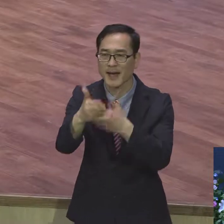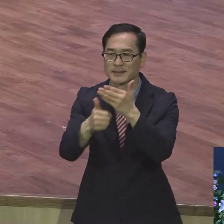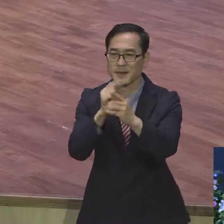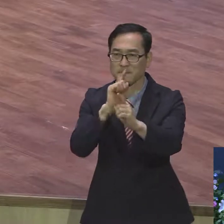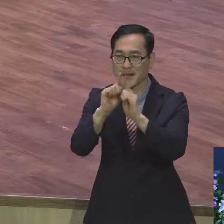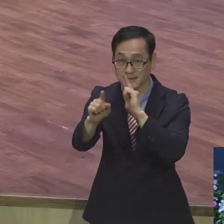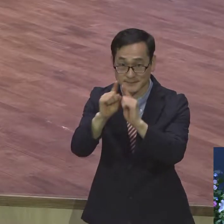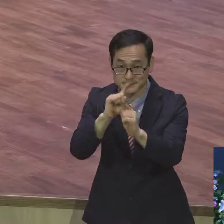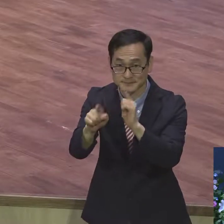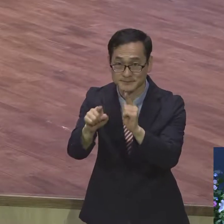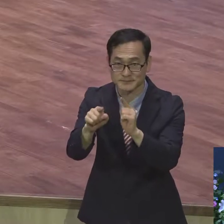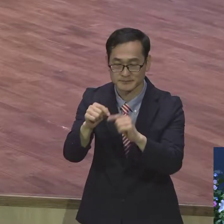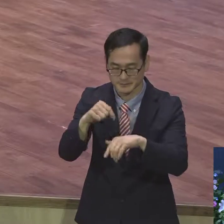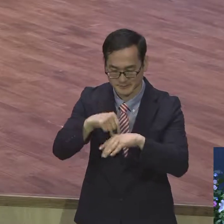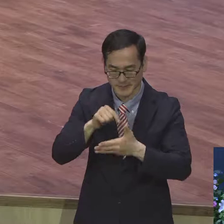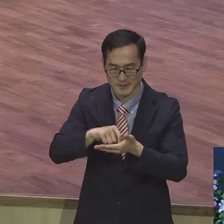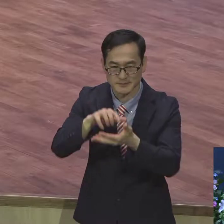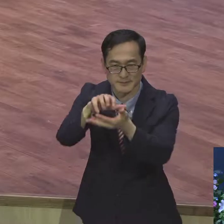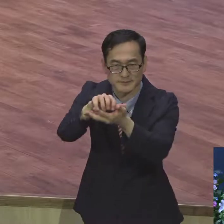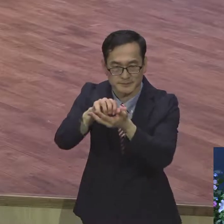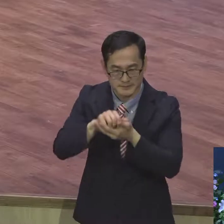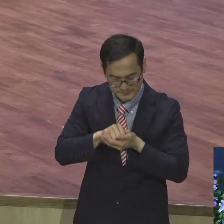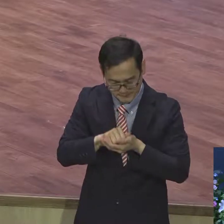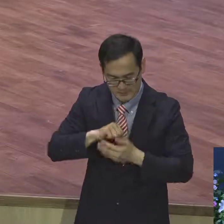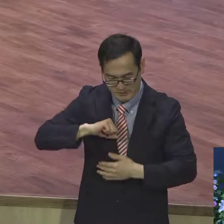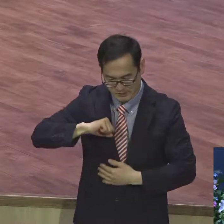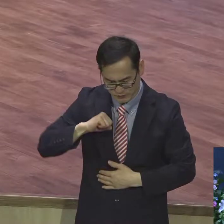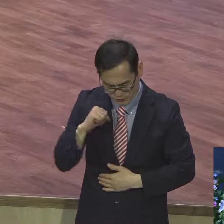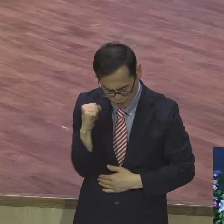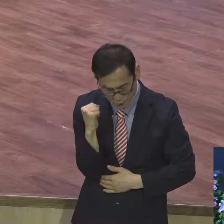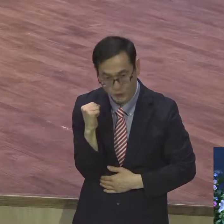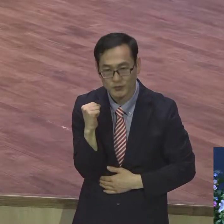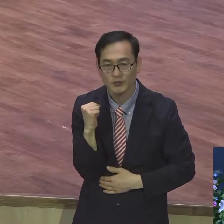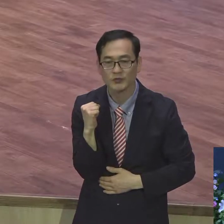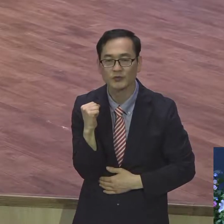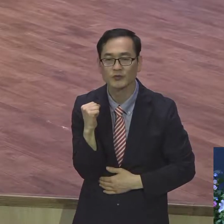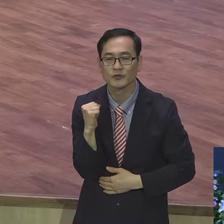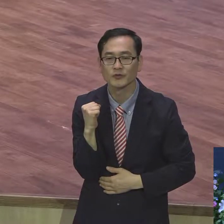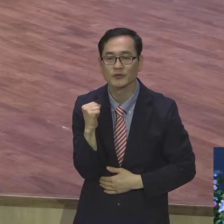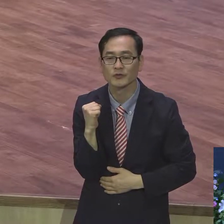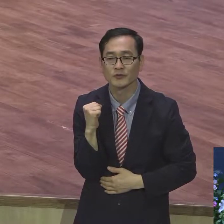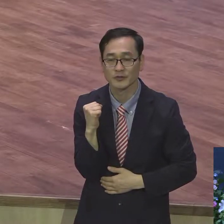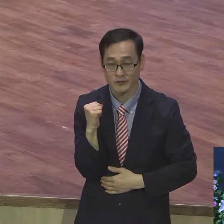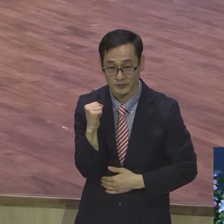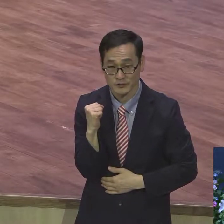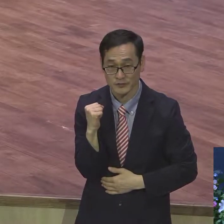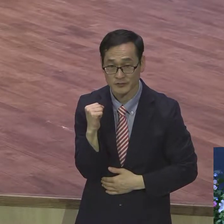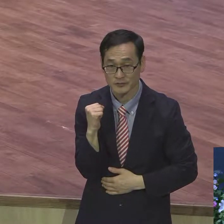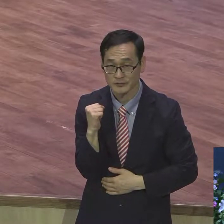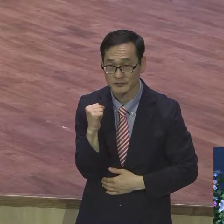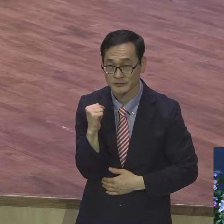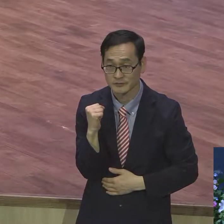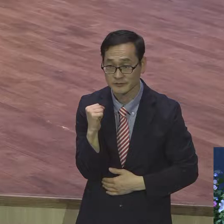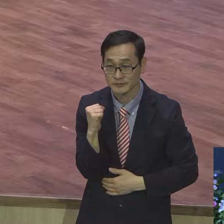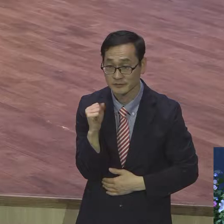마음으로 순종하는 것이다. 말씀을 내가 마음에 받아들이는 것 그 신앙생활이